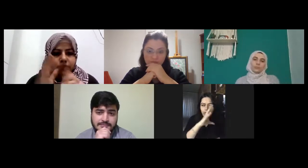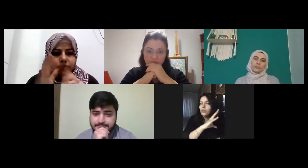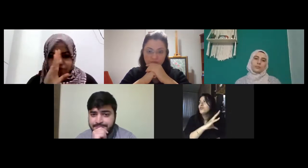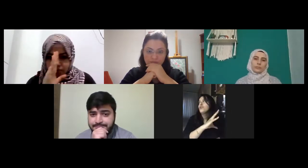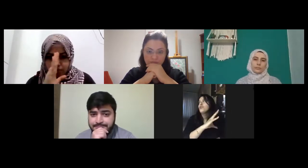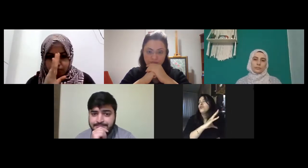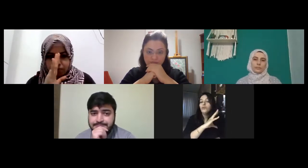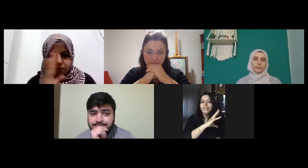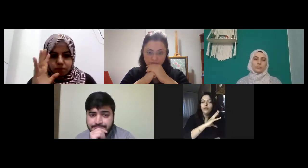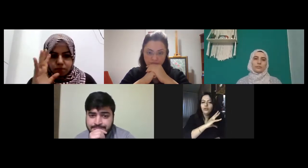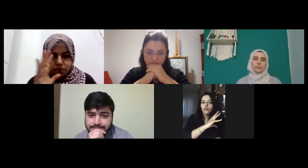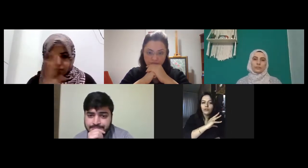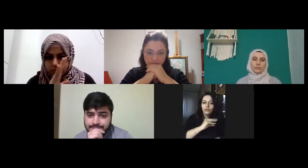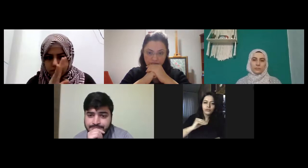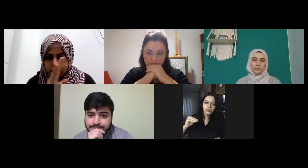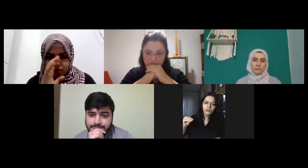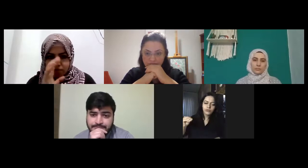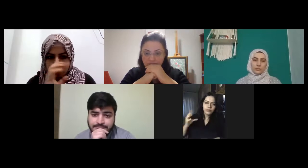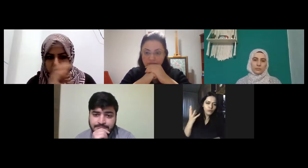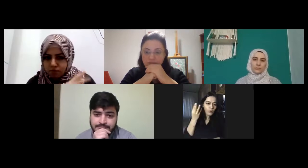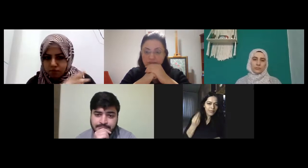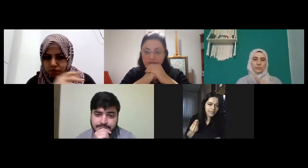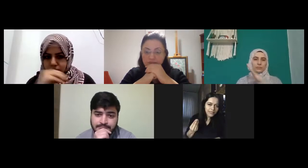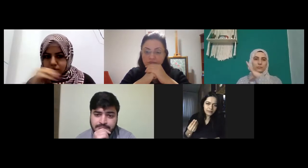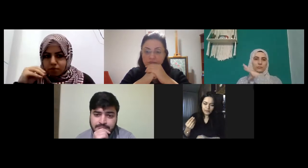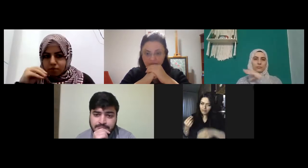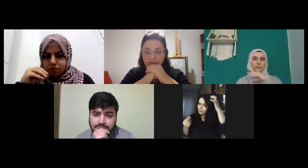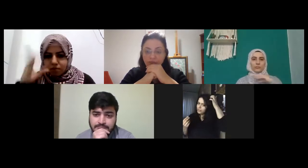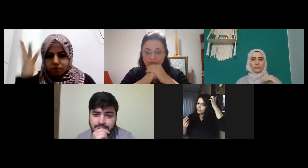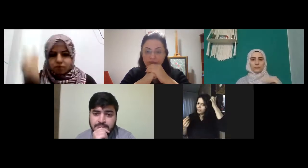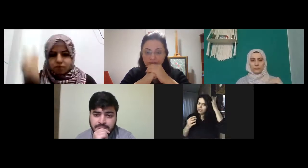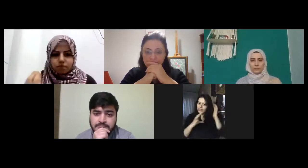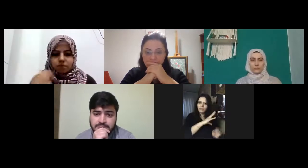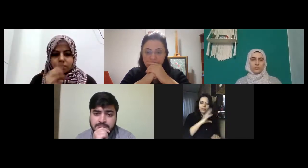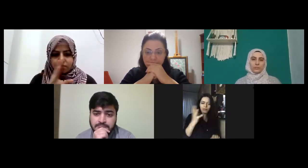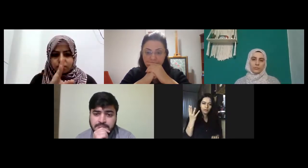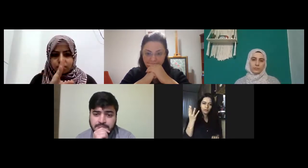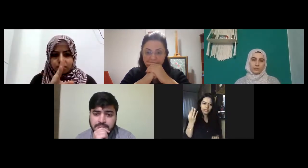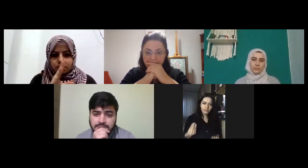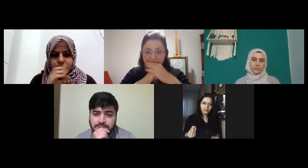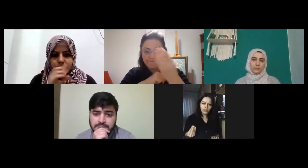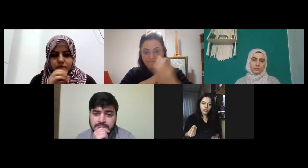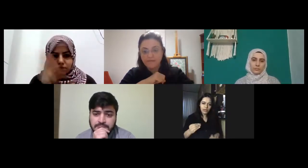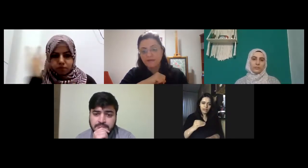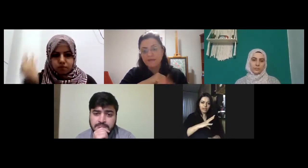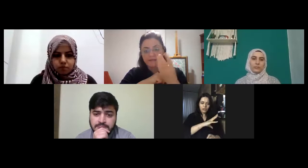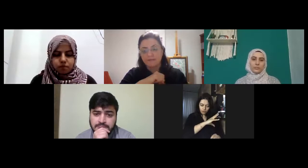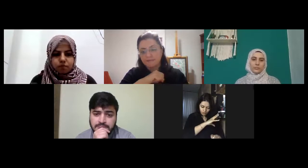şu milyon normalde iyiyim ya tek başına iyiyim ya pardon iyiyim ya şöyle şuradan